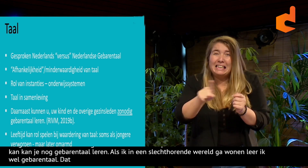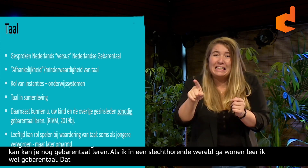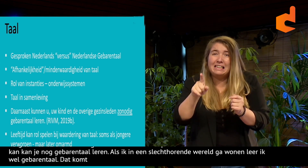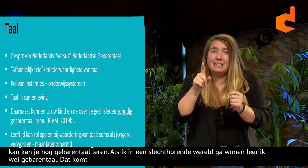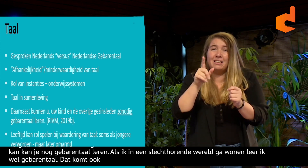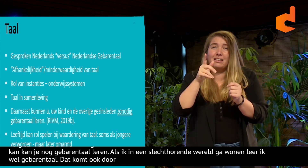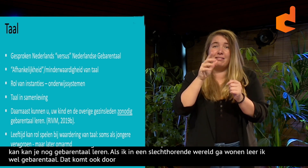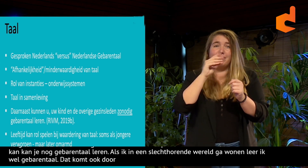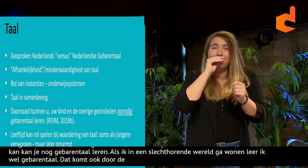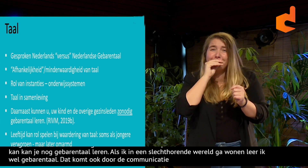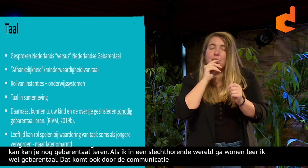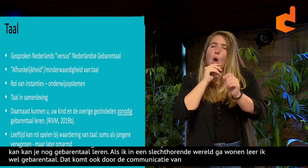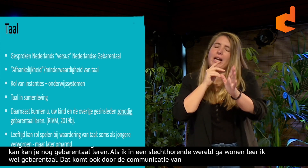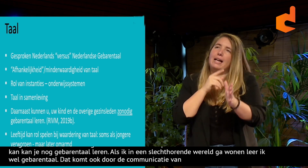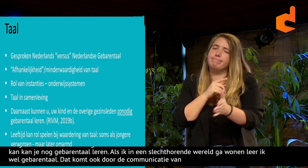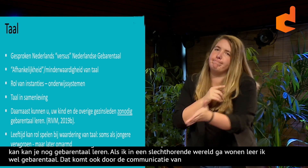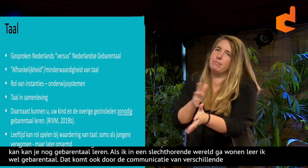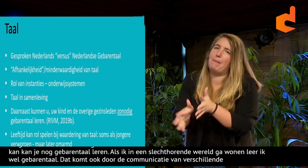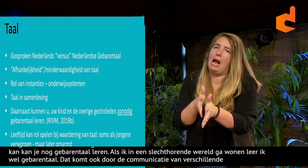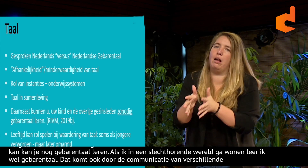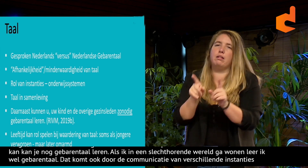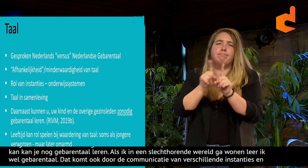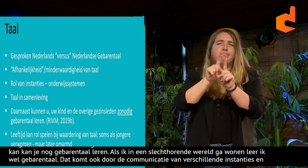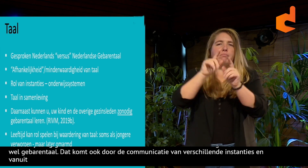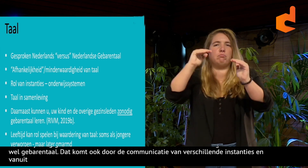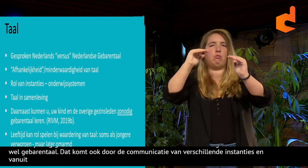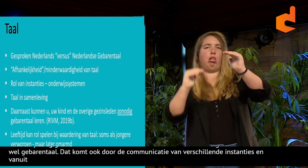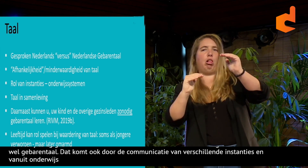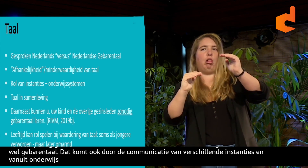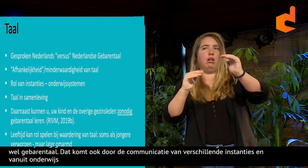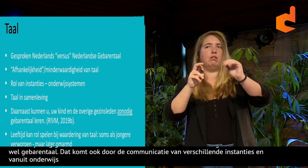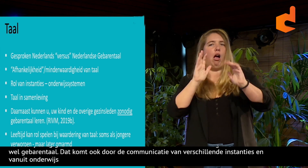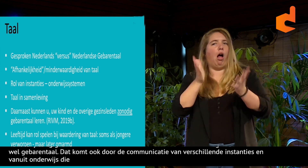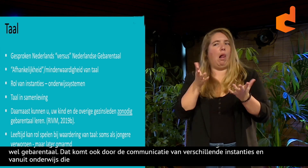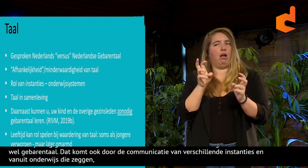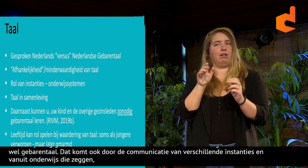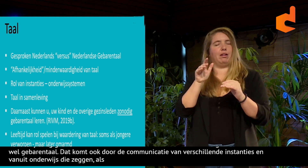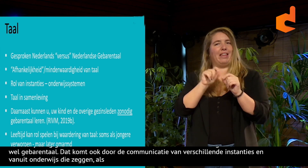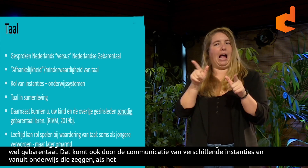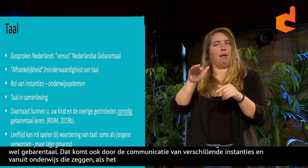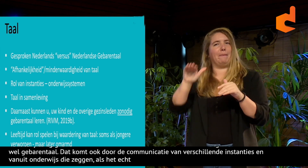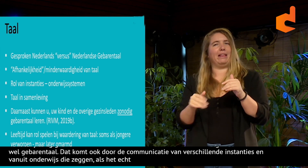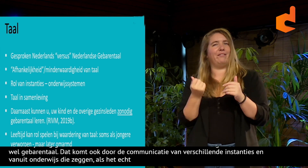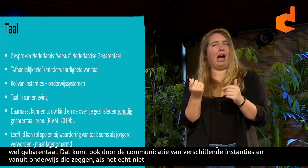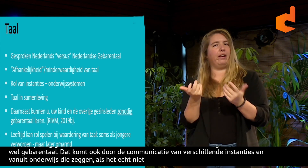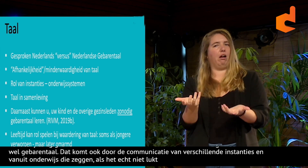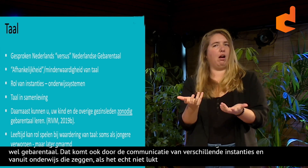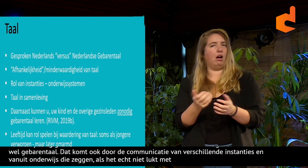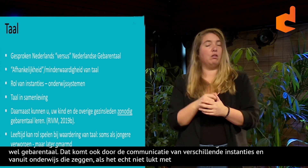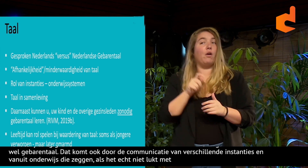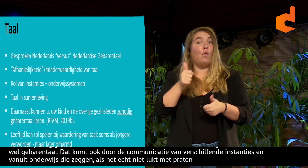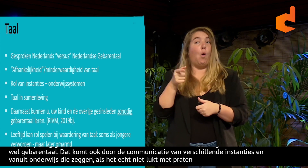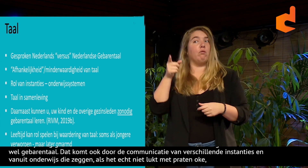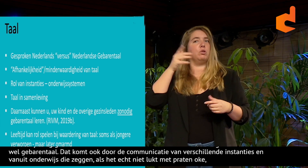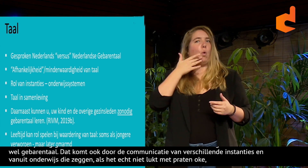communicatie van verschillende instanties. En vanuit onderwijs die zeggen, nou weet je, als het echt niet lukt met praten... Nou, oké, ga